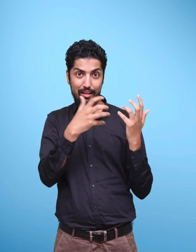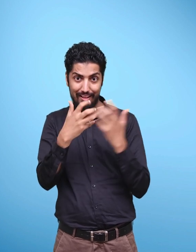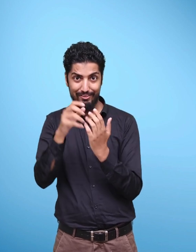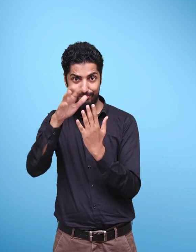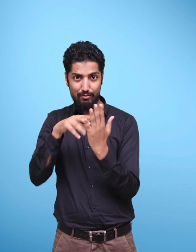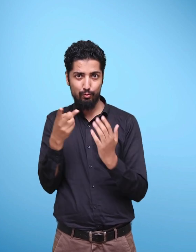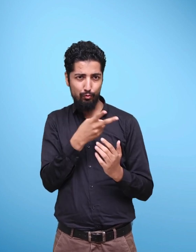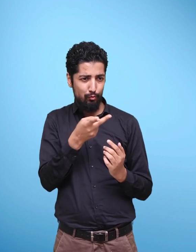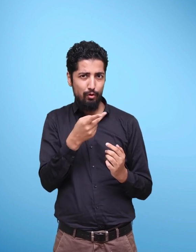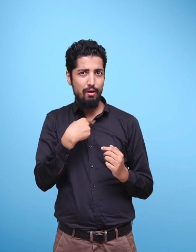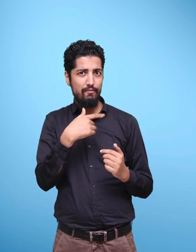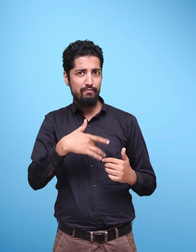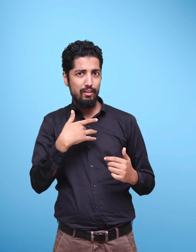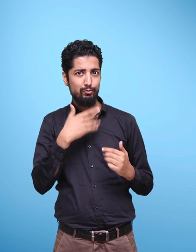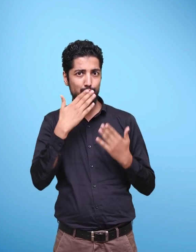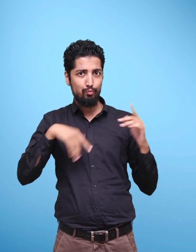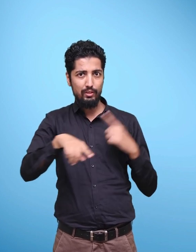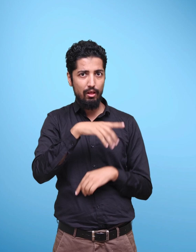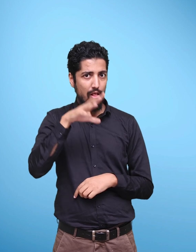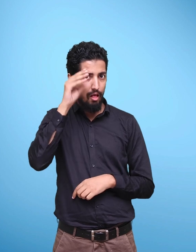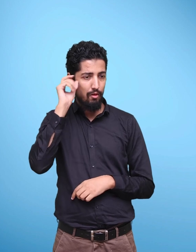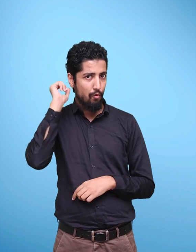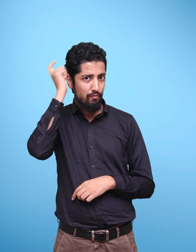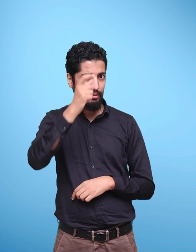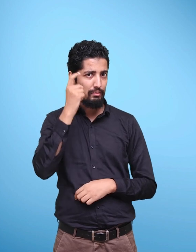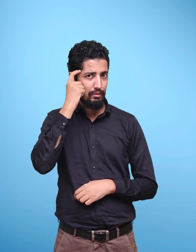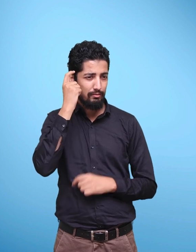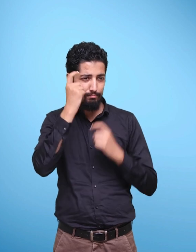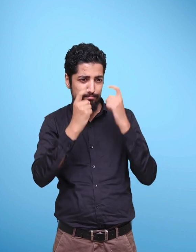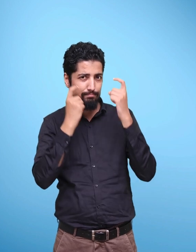provoke the learner's critical thinking. .